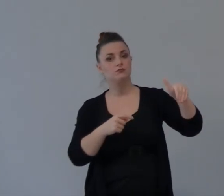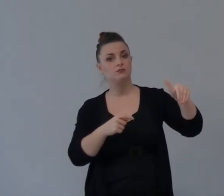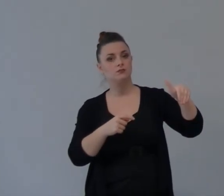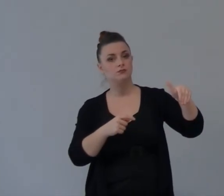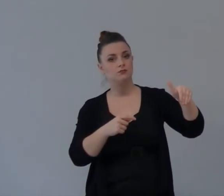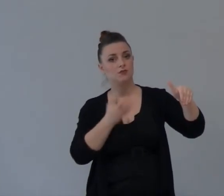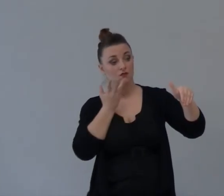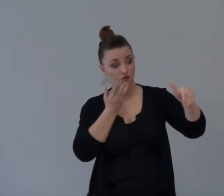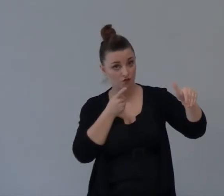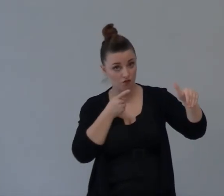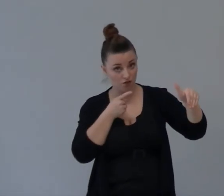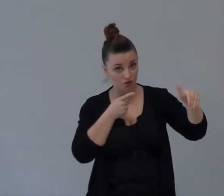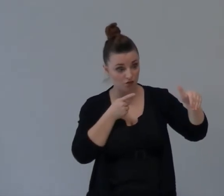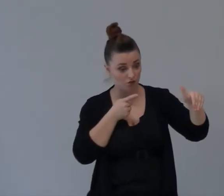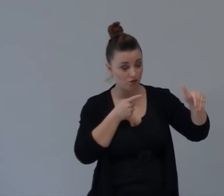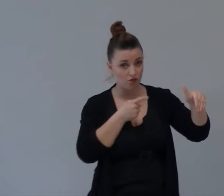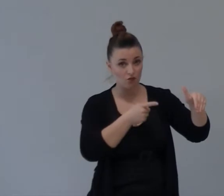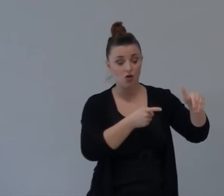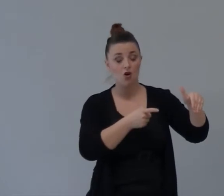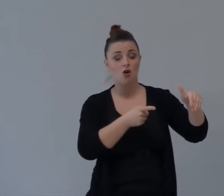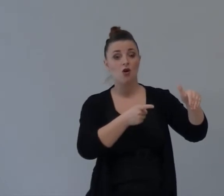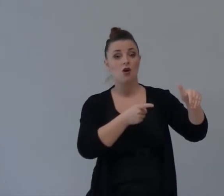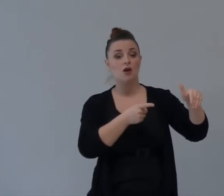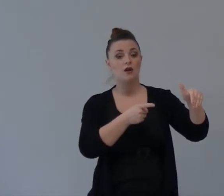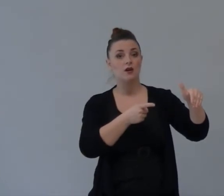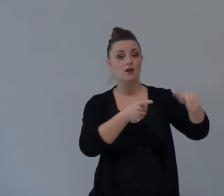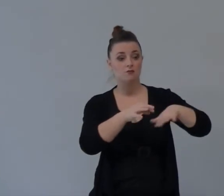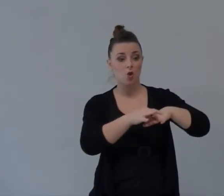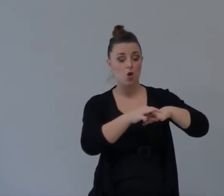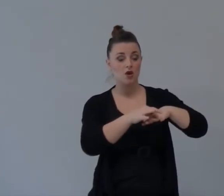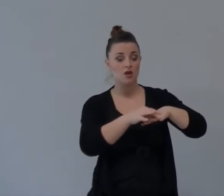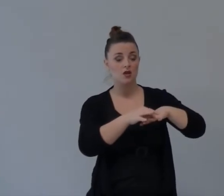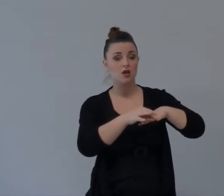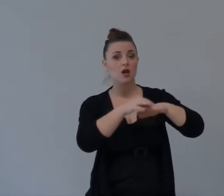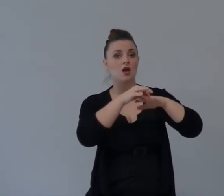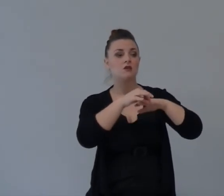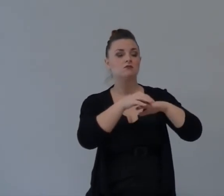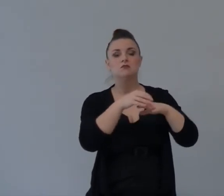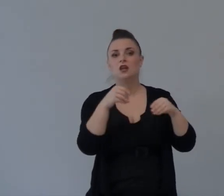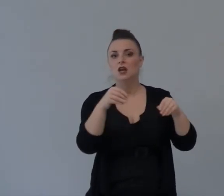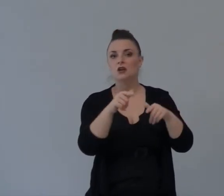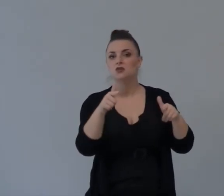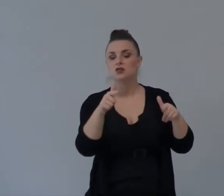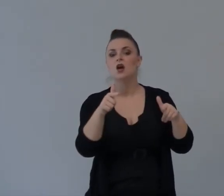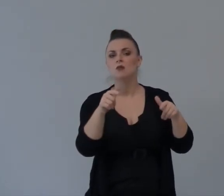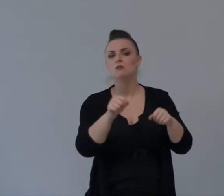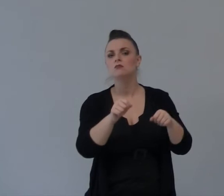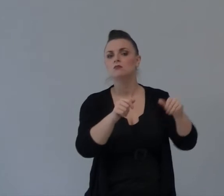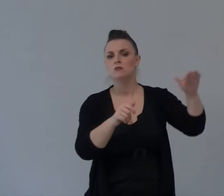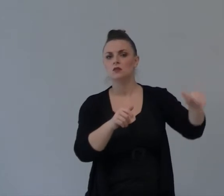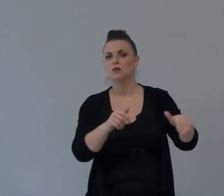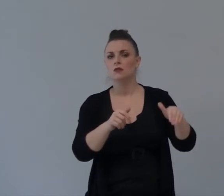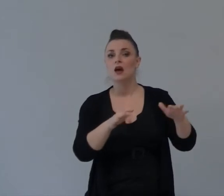Nessun Mettro Di Terra Anzi Forse La Terra Un Problema La Terra Non Lut Perché Perché